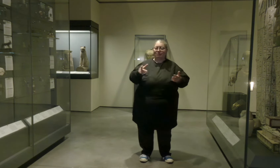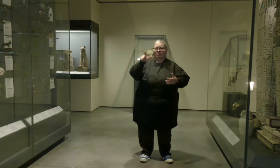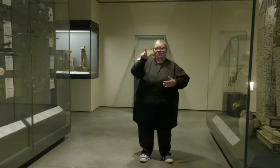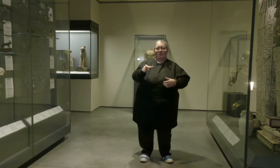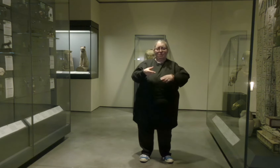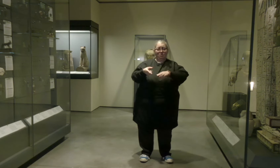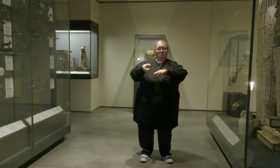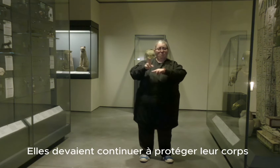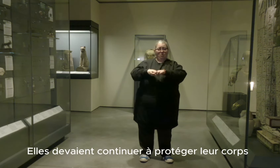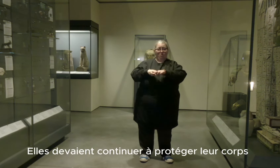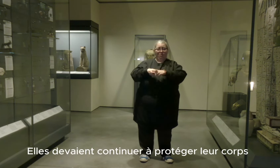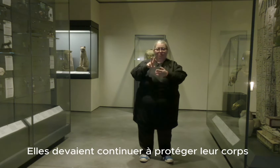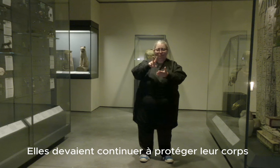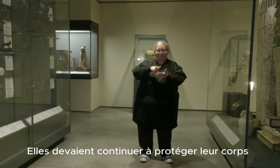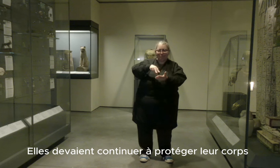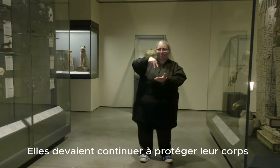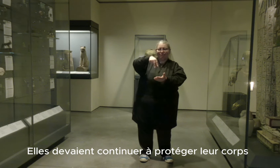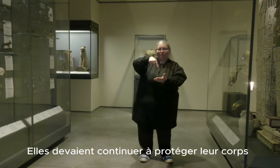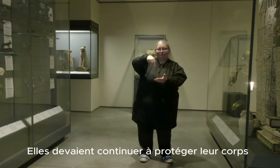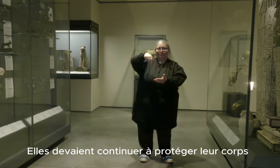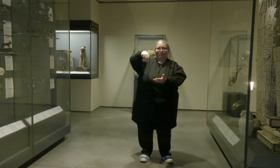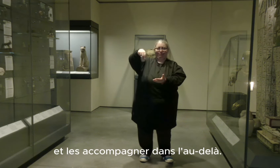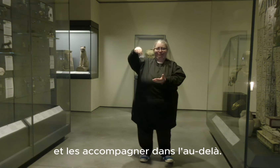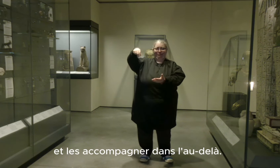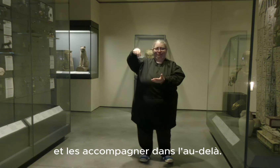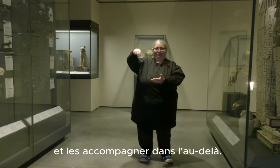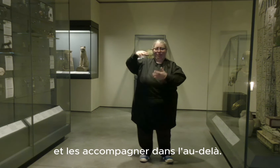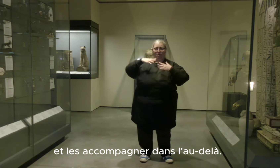Elles devaient continuer à protéger leur corps et les accompagner dans l'au-delà.